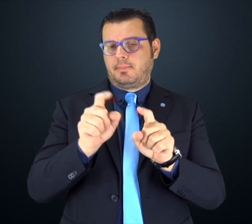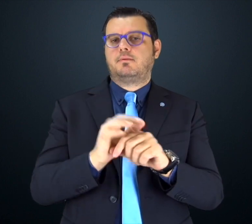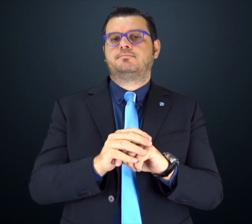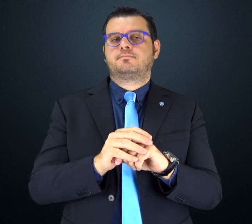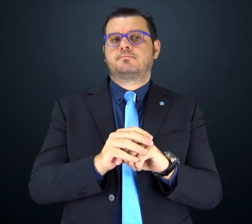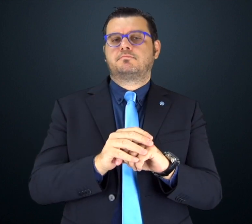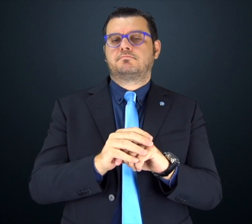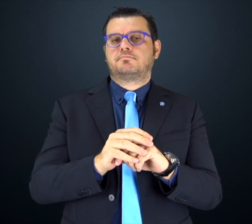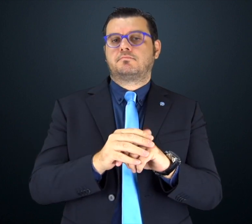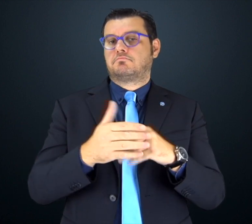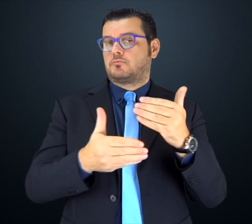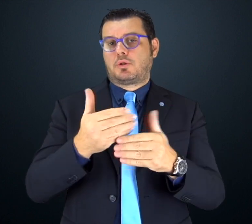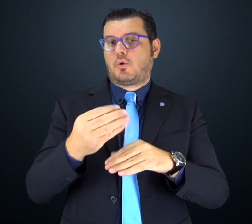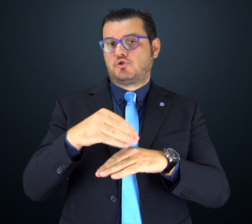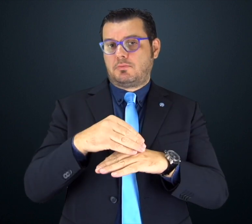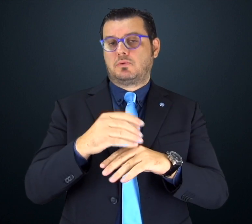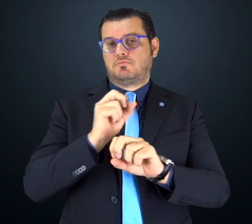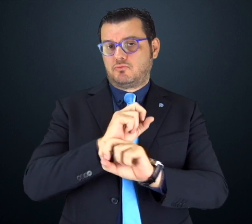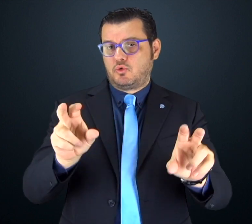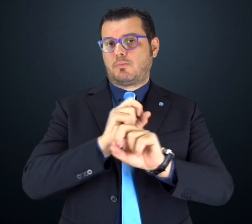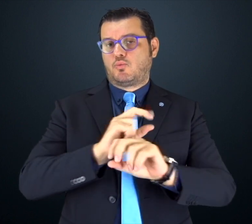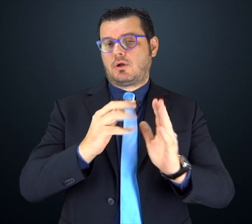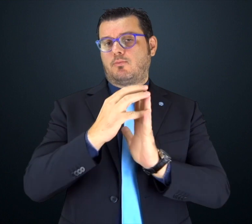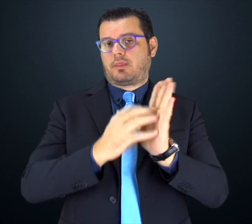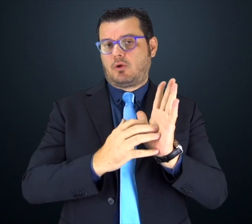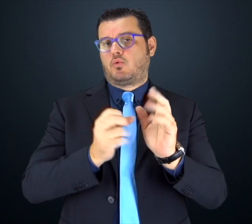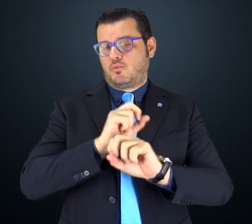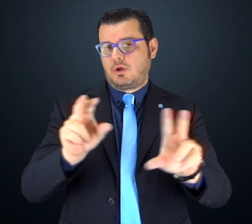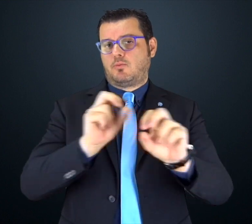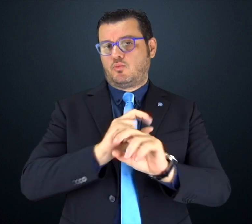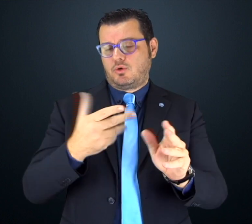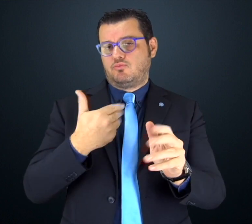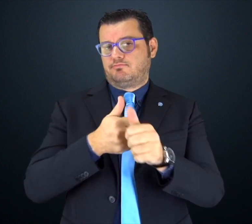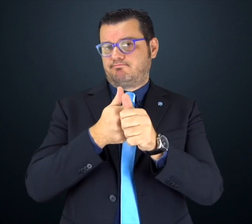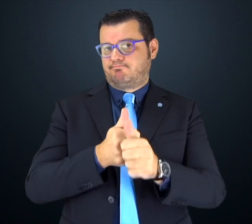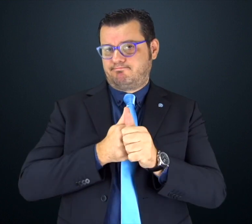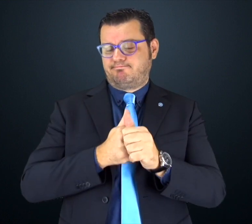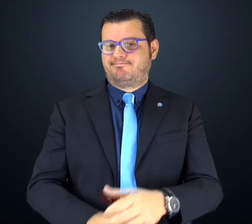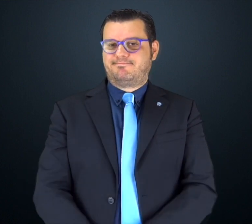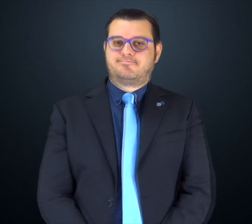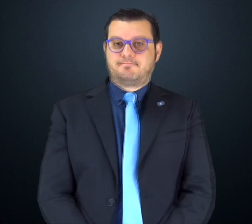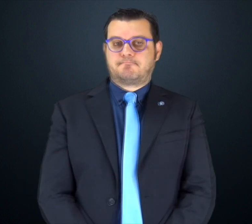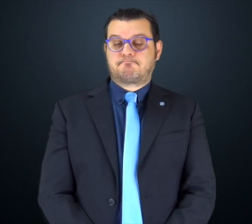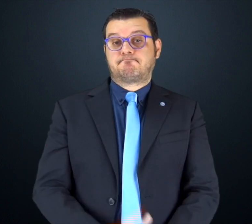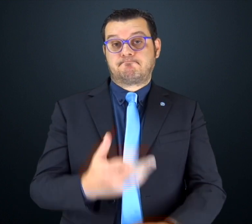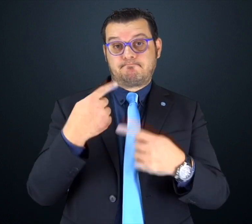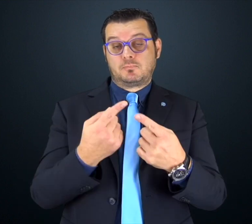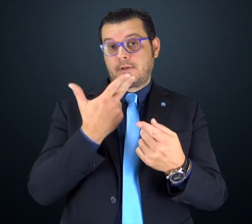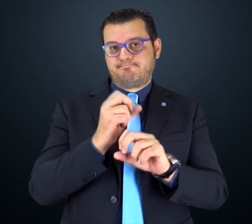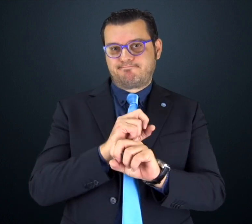Vorrei inoltre aggiungere che il sito ha potenziato il proprio motore di ricerca. È possibile